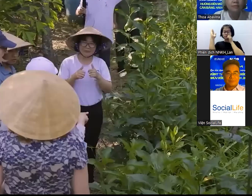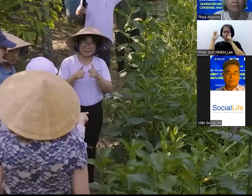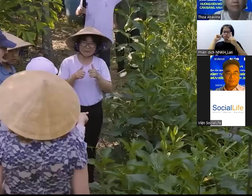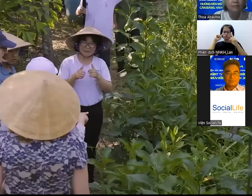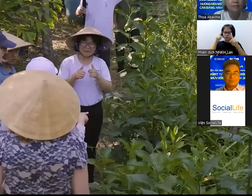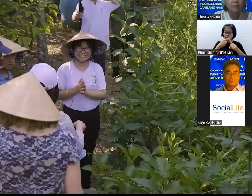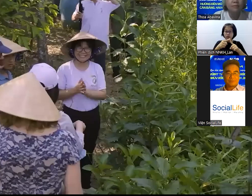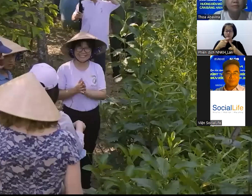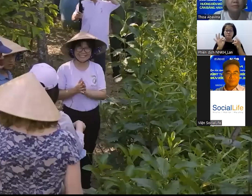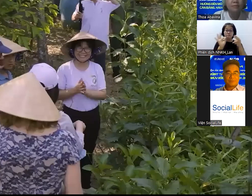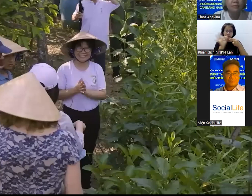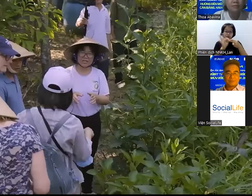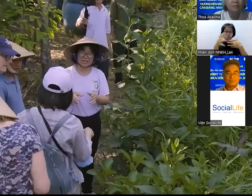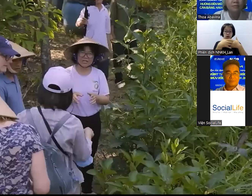dẫn